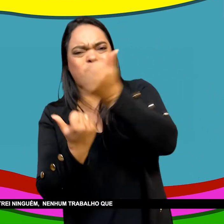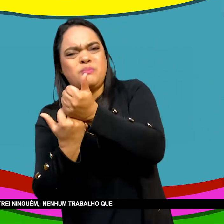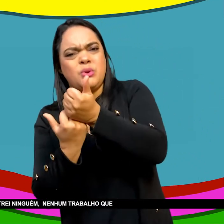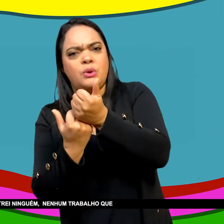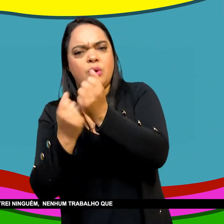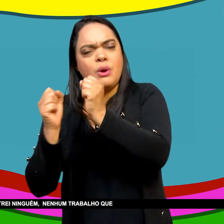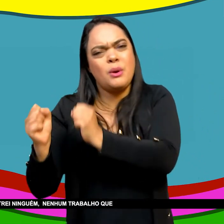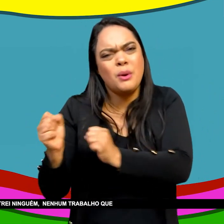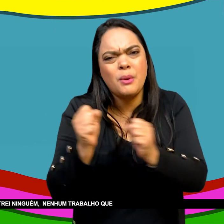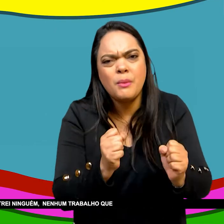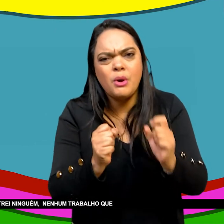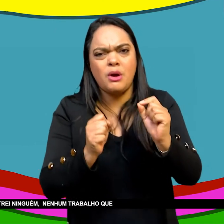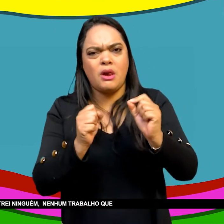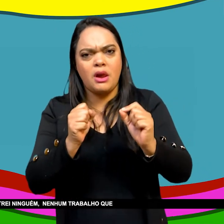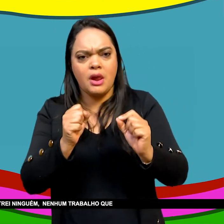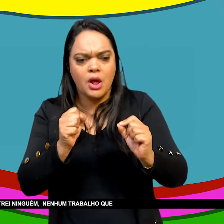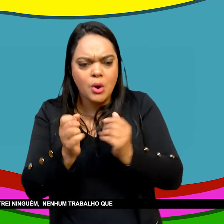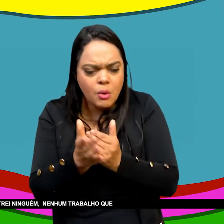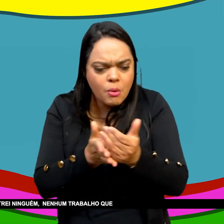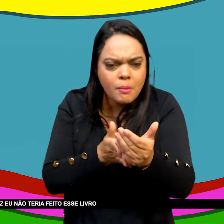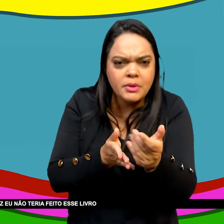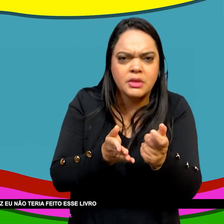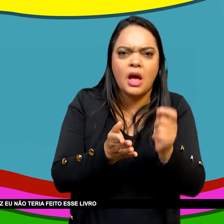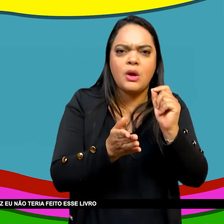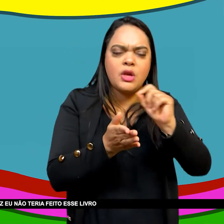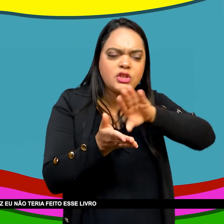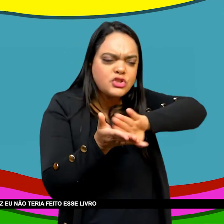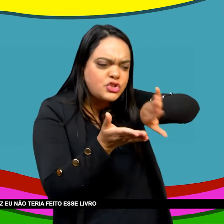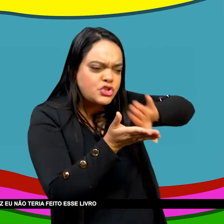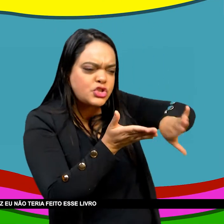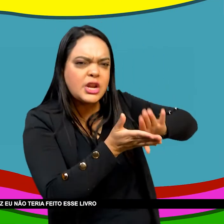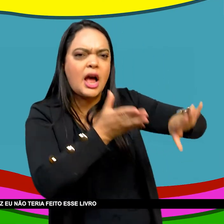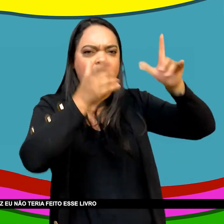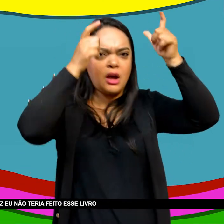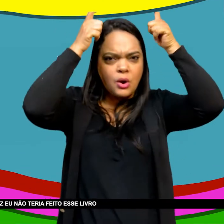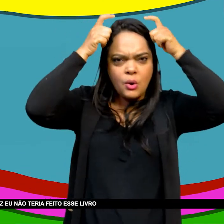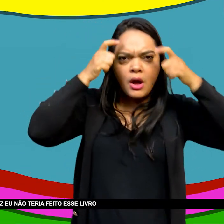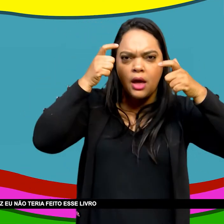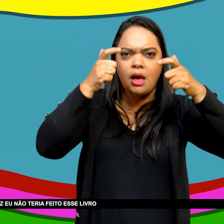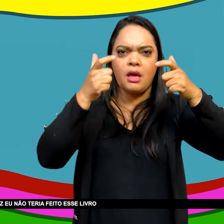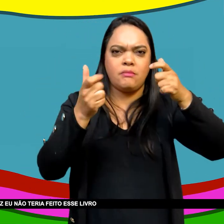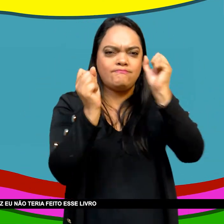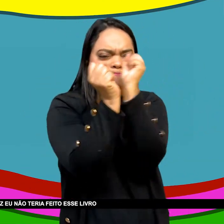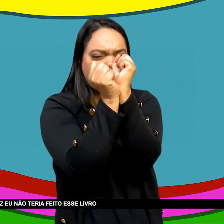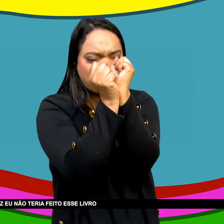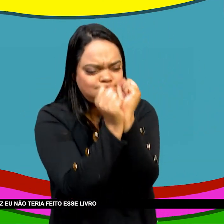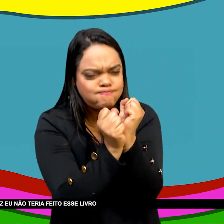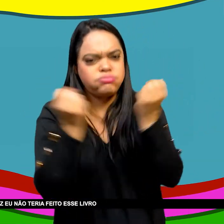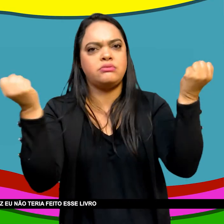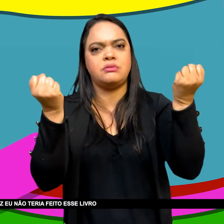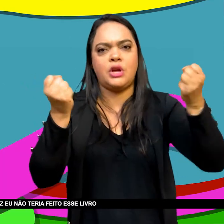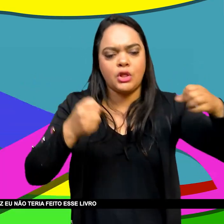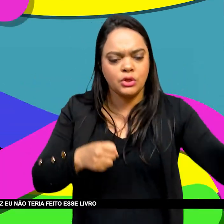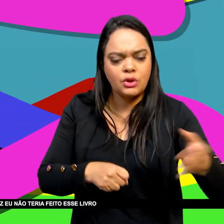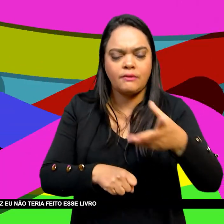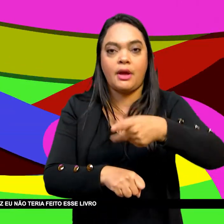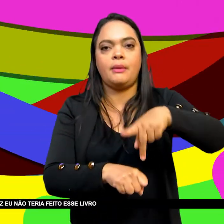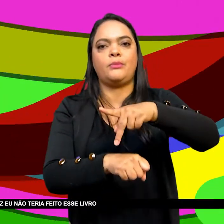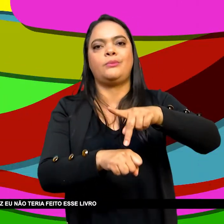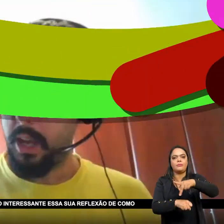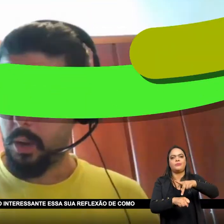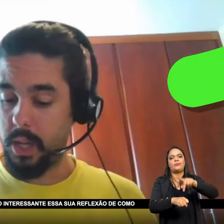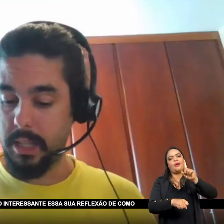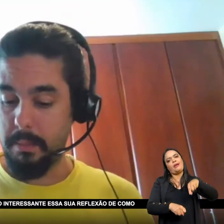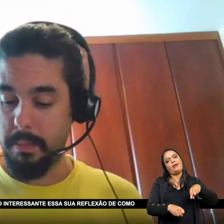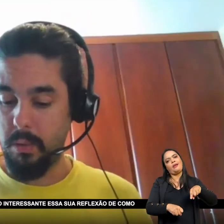Porque não encontrei Ninguém que Nenhum trabalho Que me satisfizesse Se eu tivesse encontrado Talvez eu não teria feito Esse